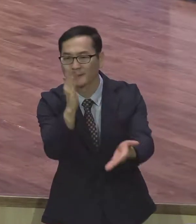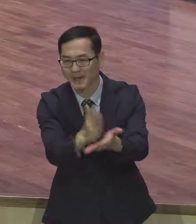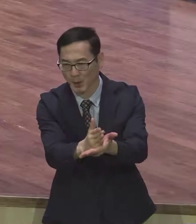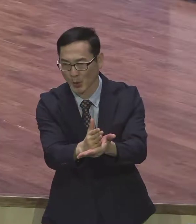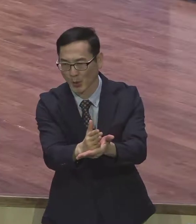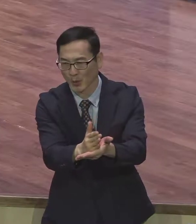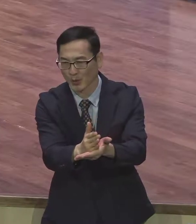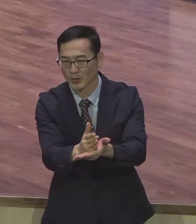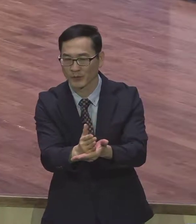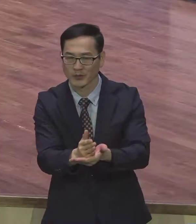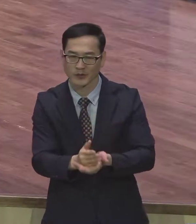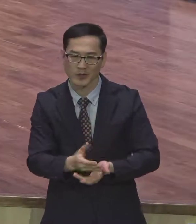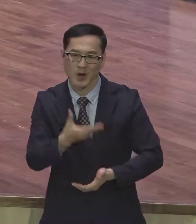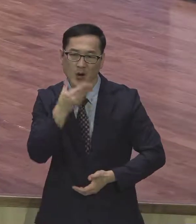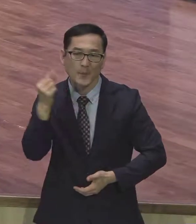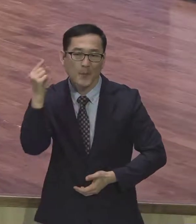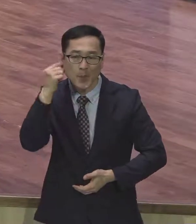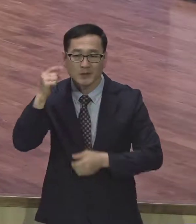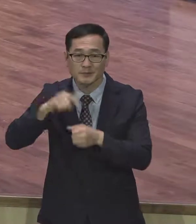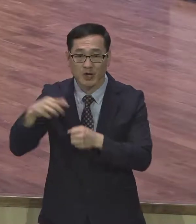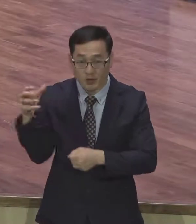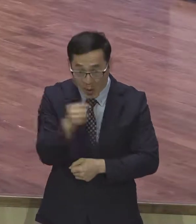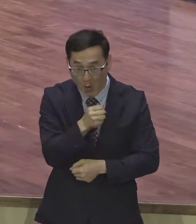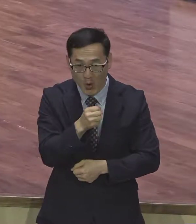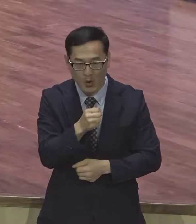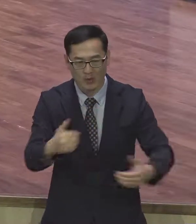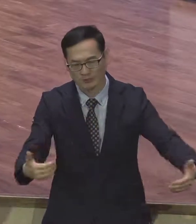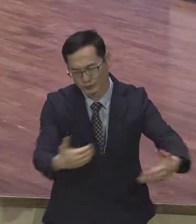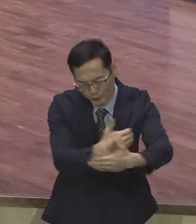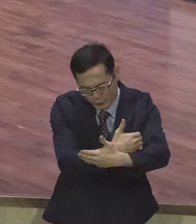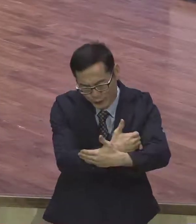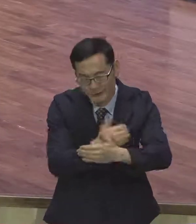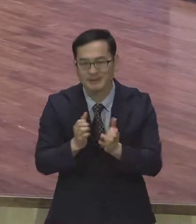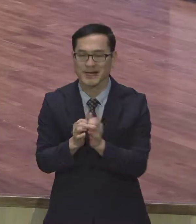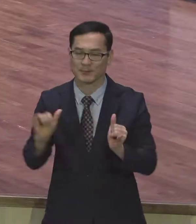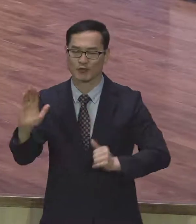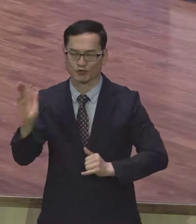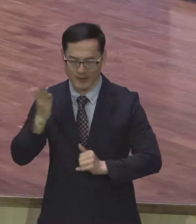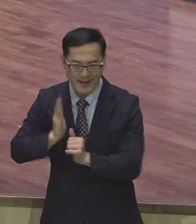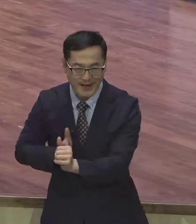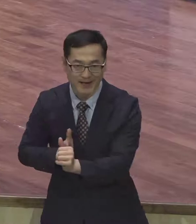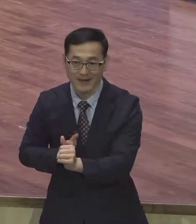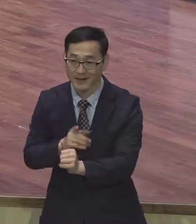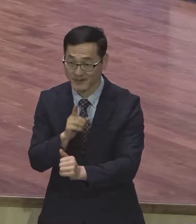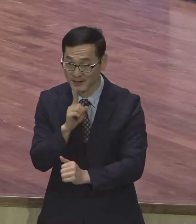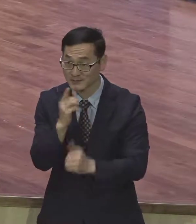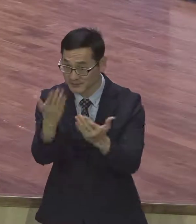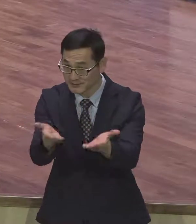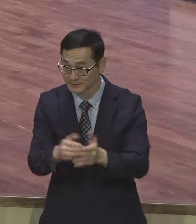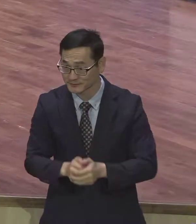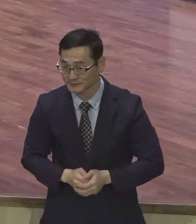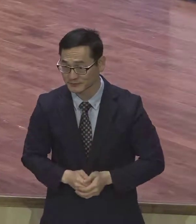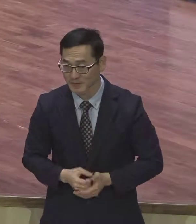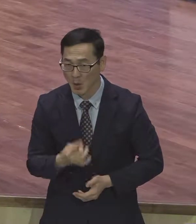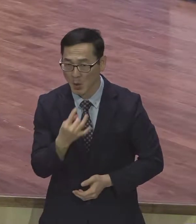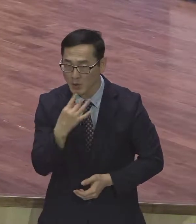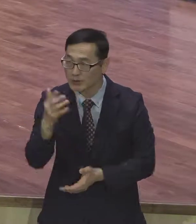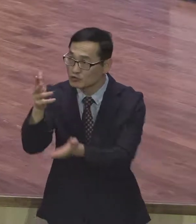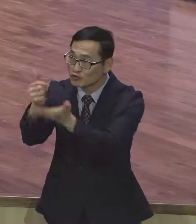복음적으로 품는 그릇이 되라. 복음적으로 품는 그릇이 된다. 오직 주를 위해서, 주를